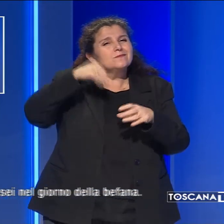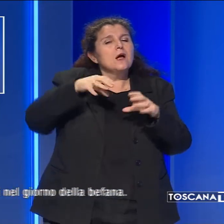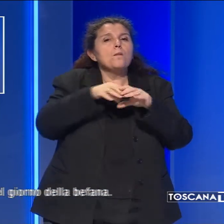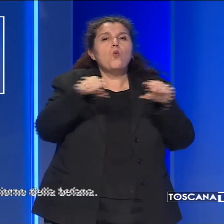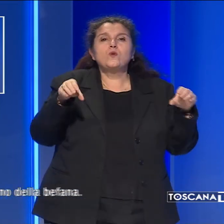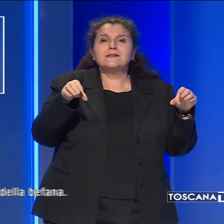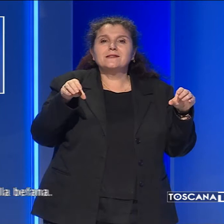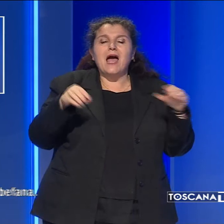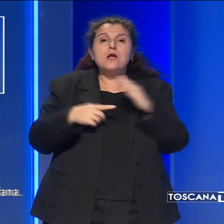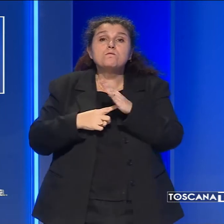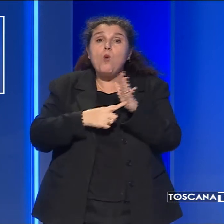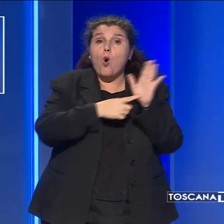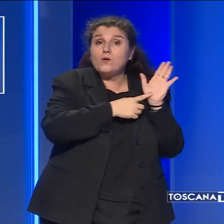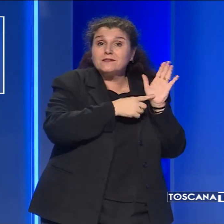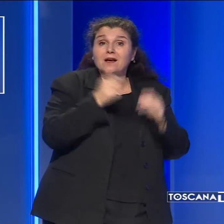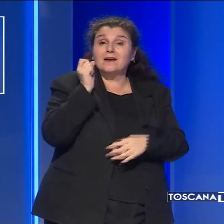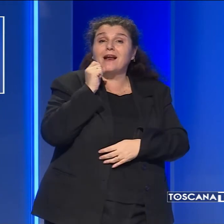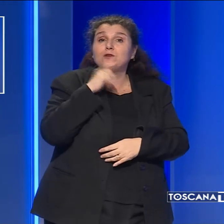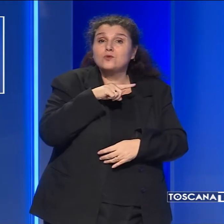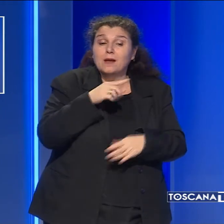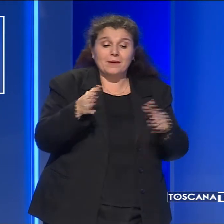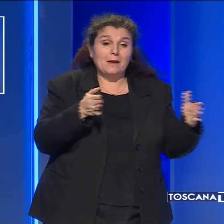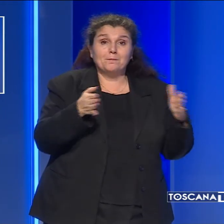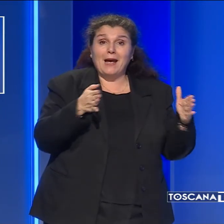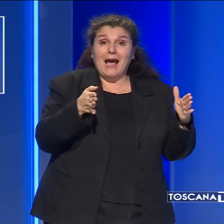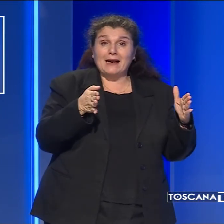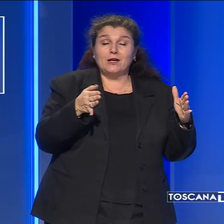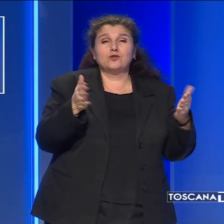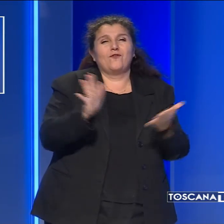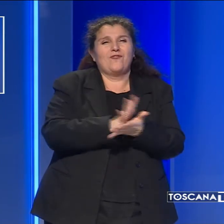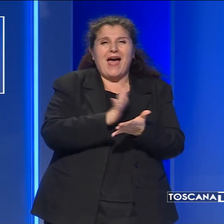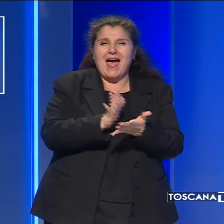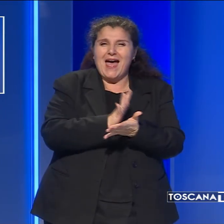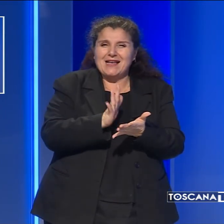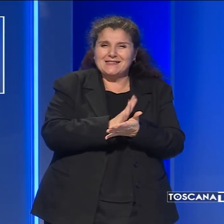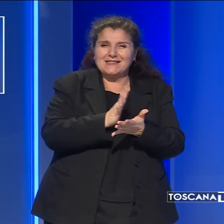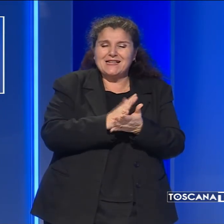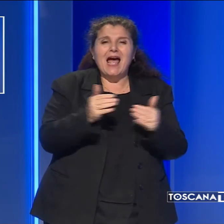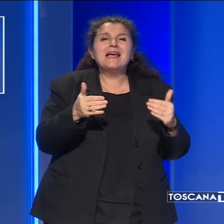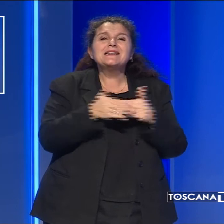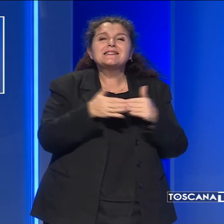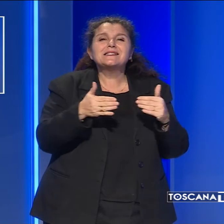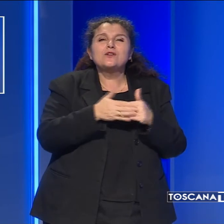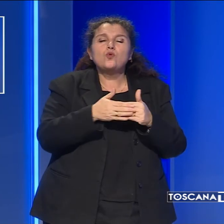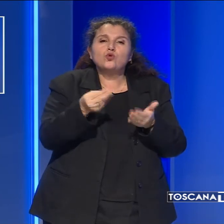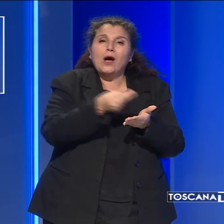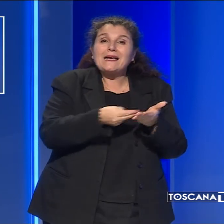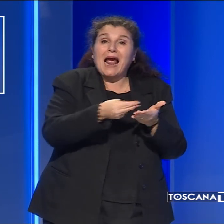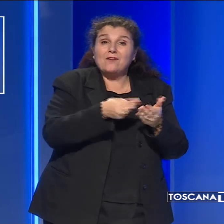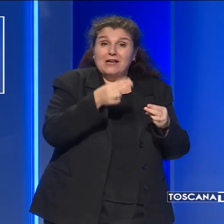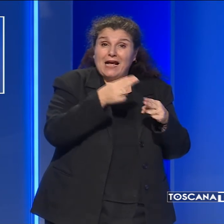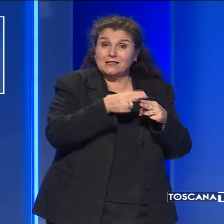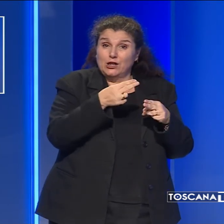in mostra gratuitamente per il periodo delle festività all'Istituto della Grafica di Roma,